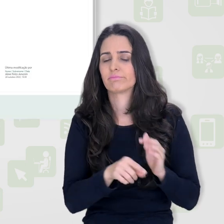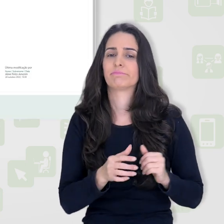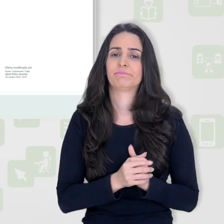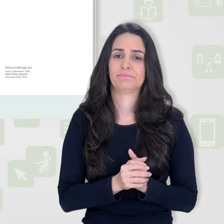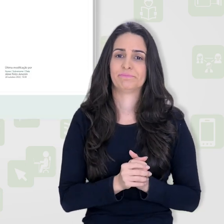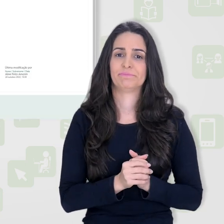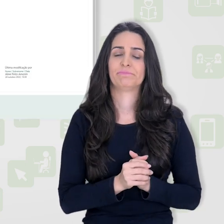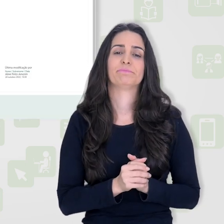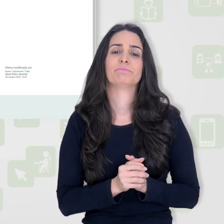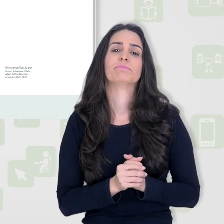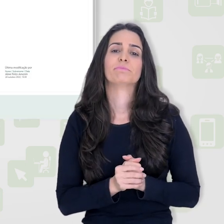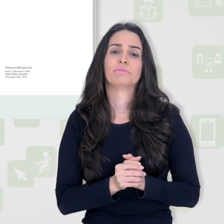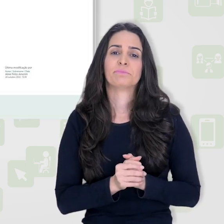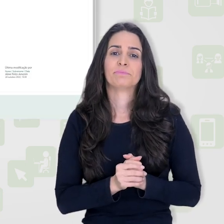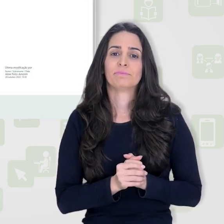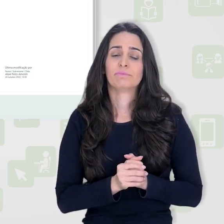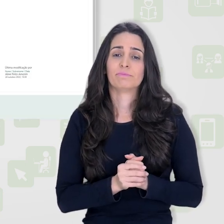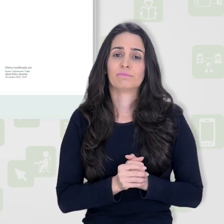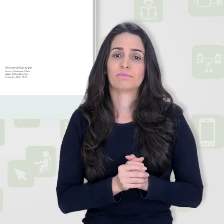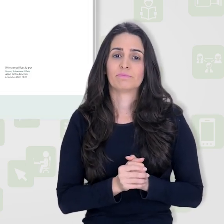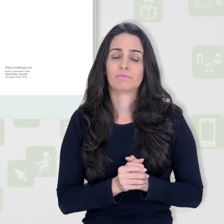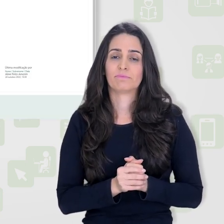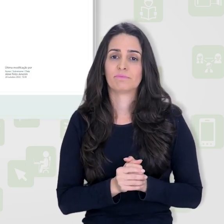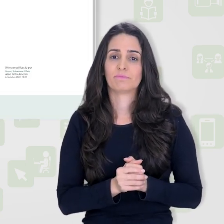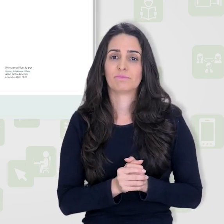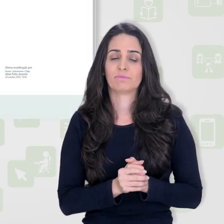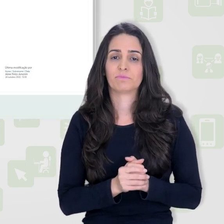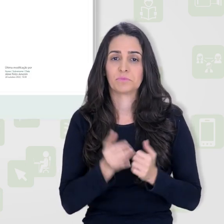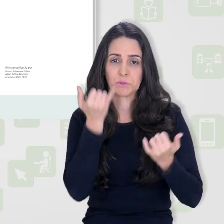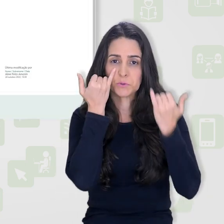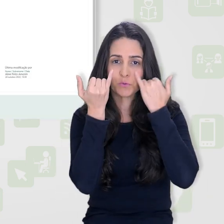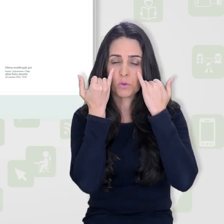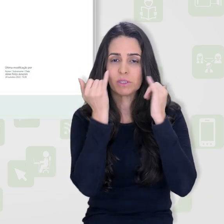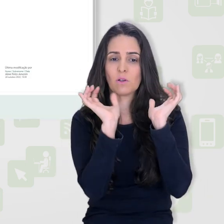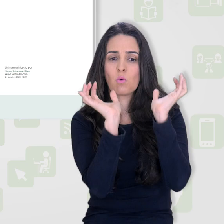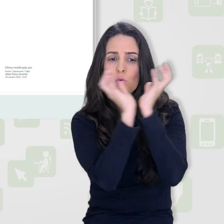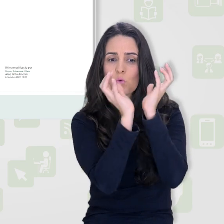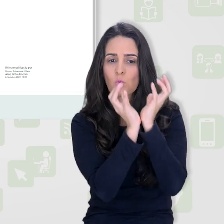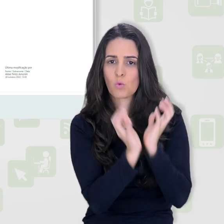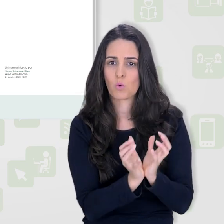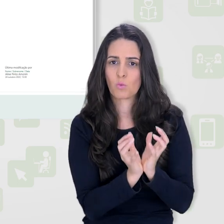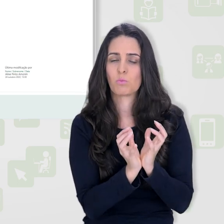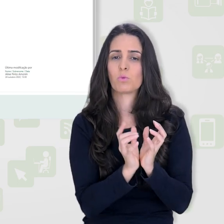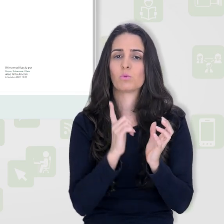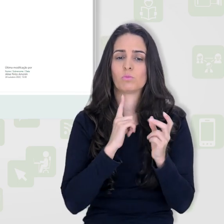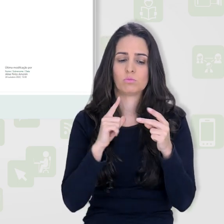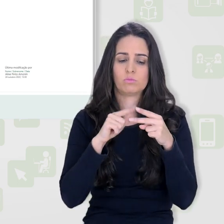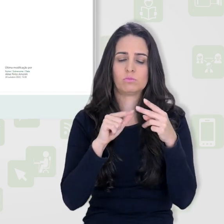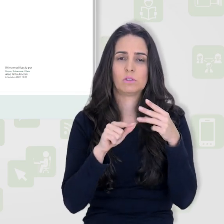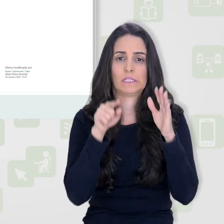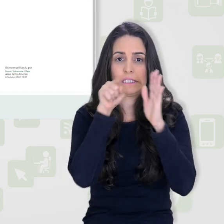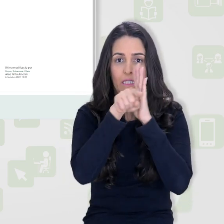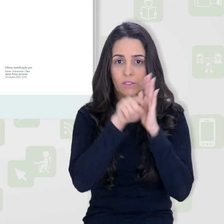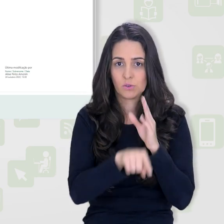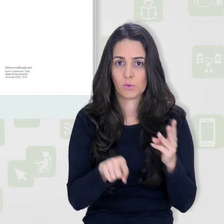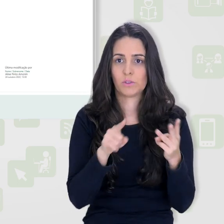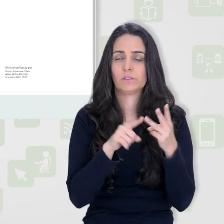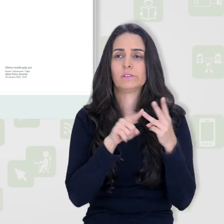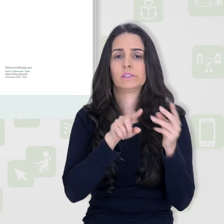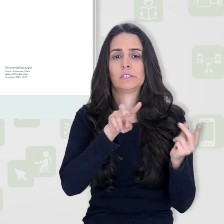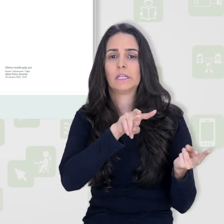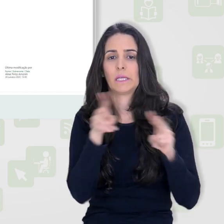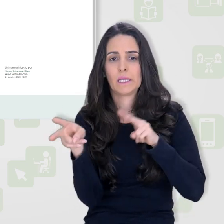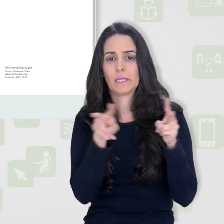Ao acessar o banco de questões, então eu tenho aqui os menus, então questões, categorias, importação e